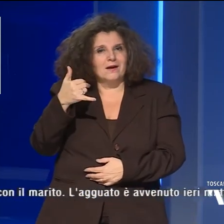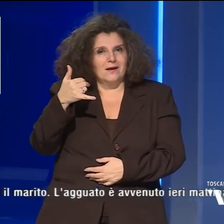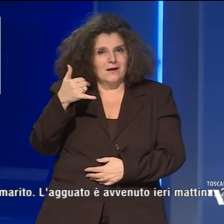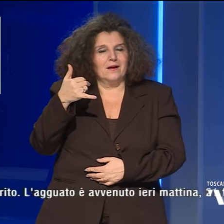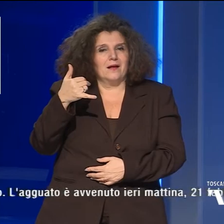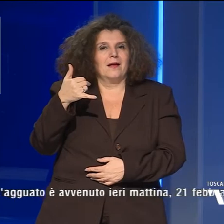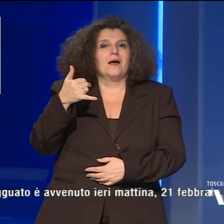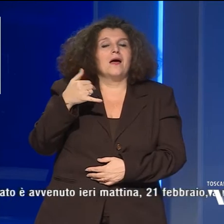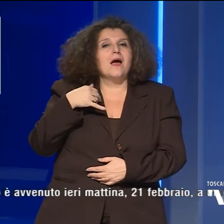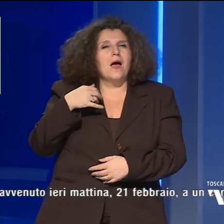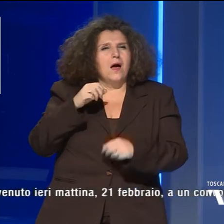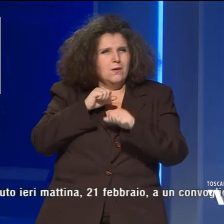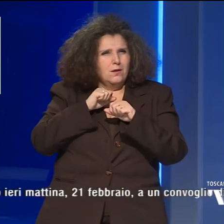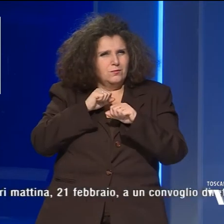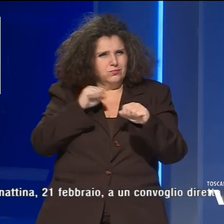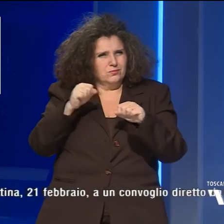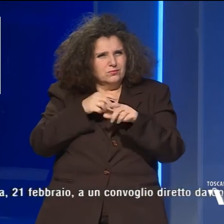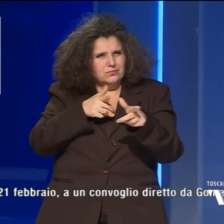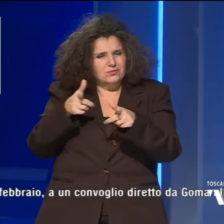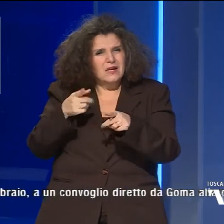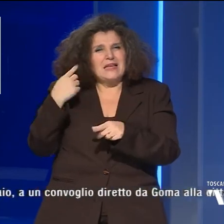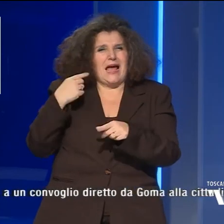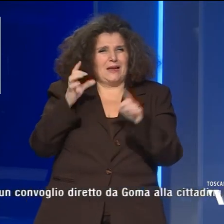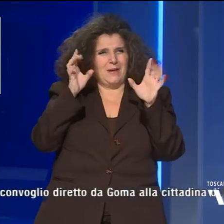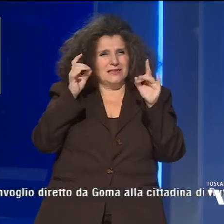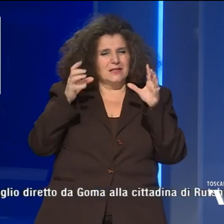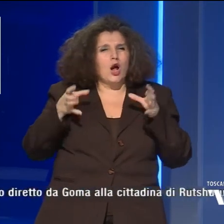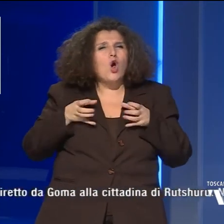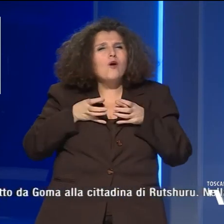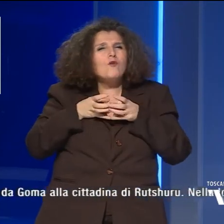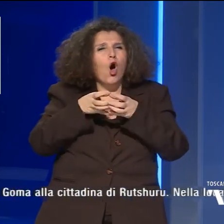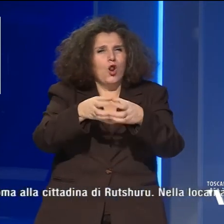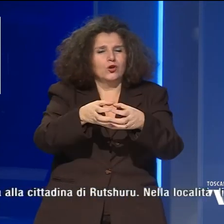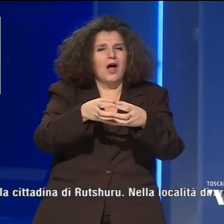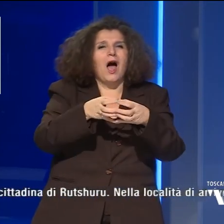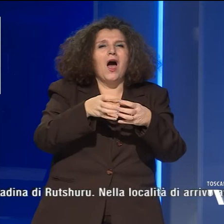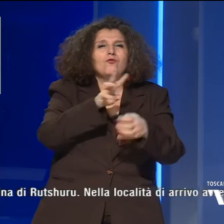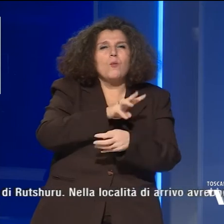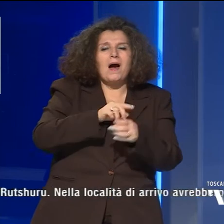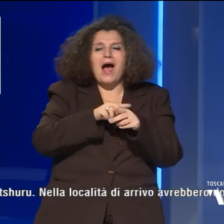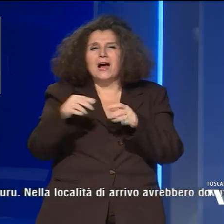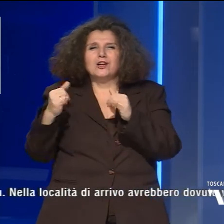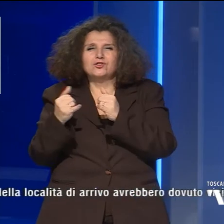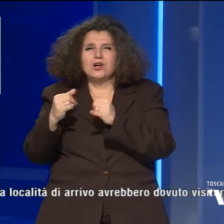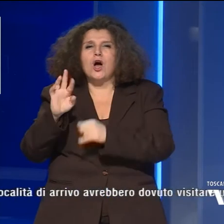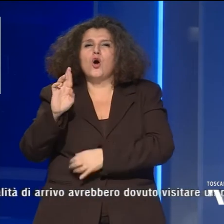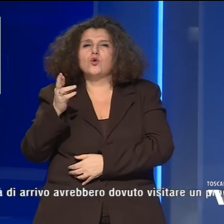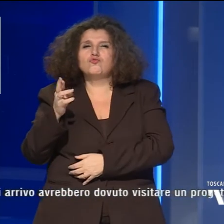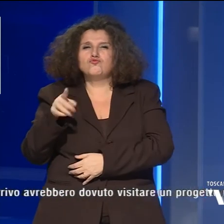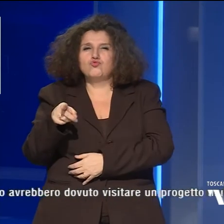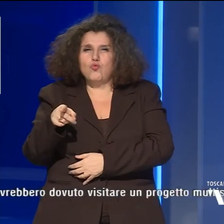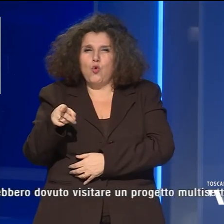L'agguato è avvenuto ieri mattina a un convoglio diretto da Goma alla cittadina di Rucciuru.